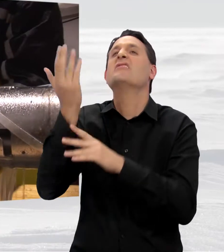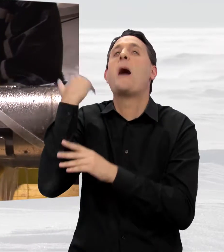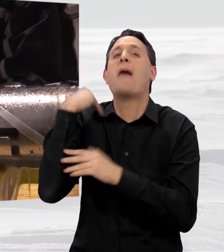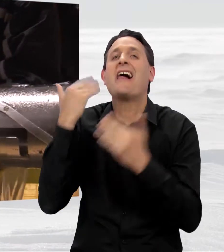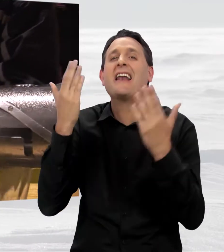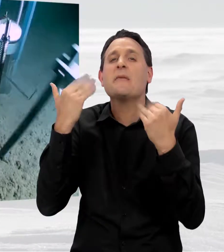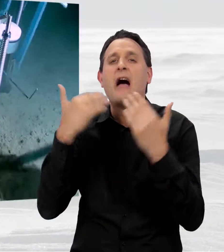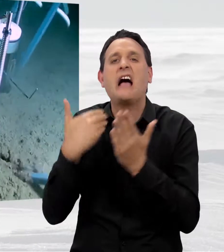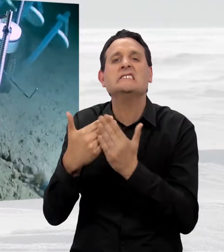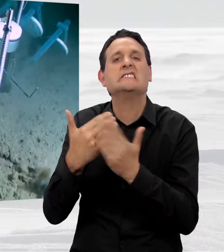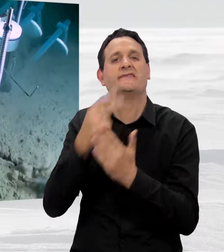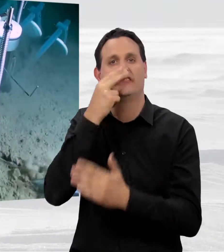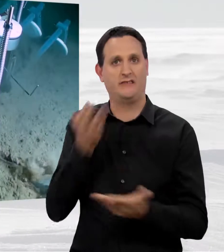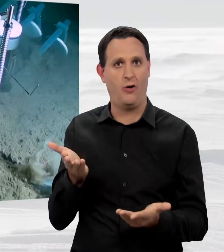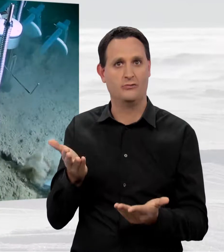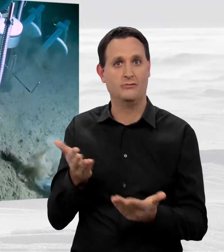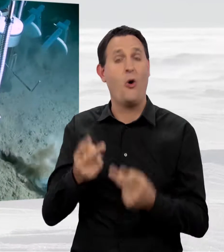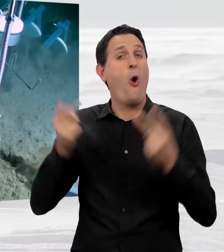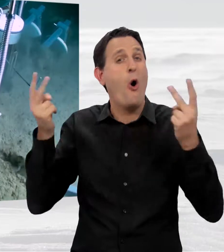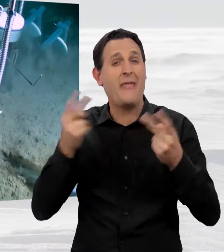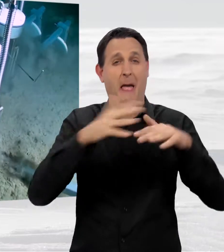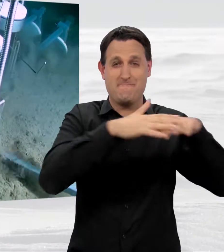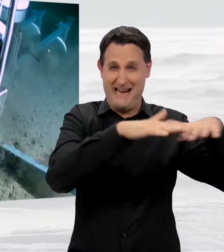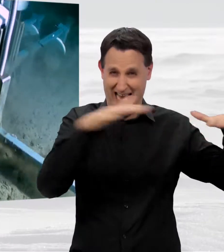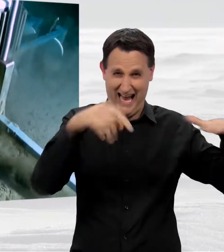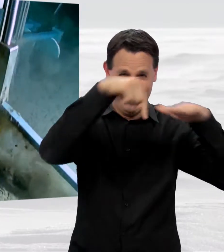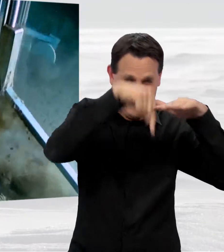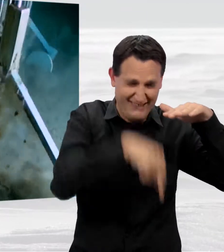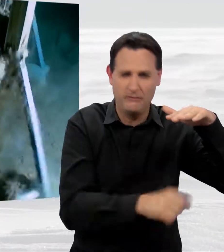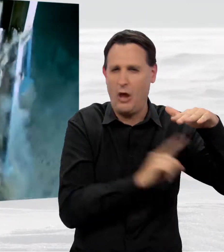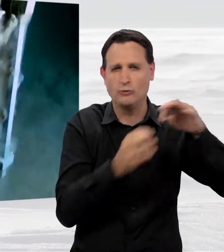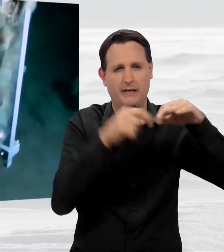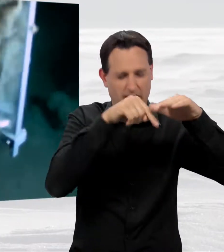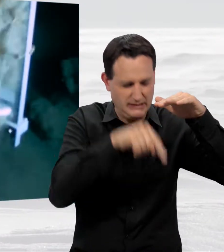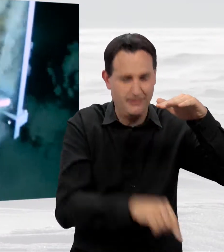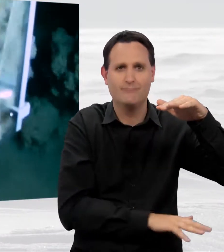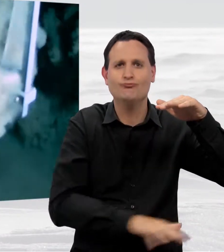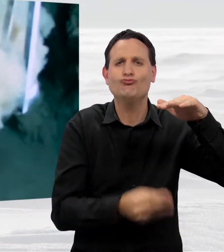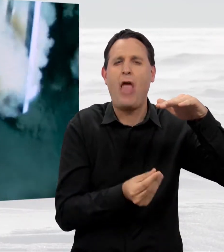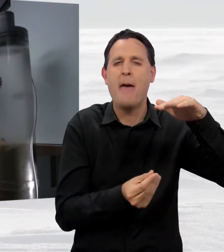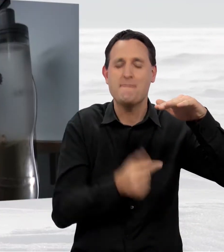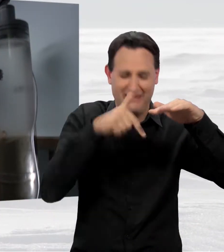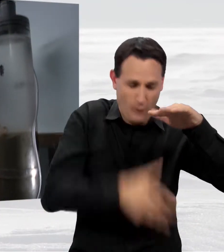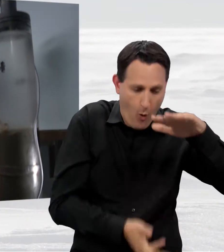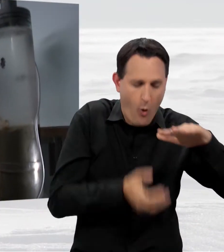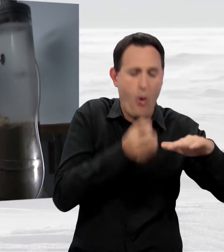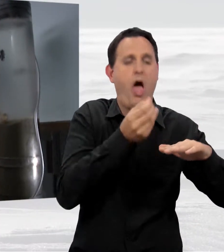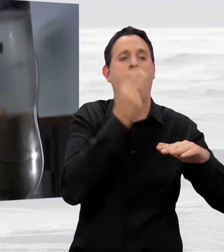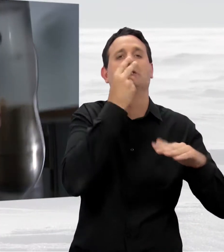die Gegenwart zu holen. Oder in mehreren tausend Metern Wassertiefe Sediment vom Meeresgrund holen, um im Schlamm der